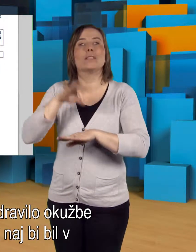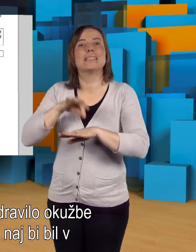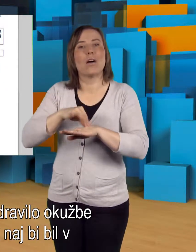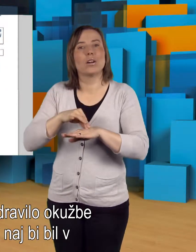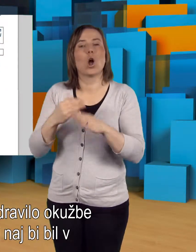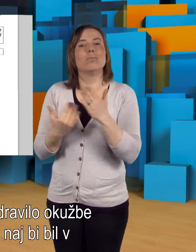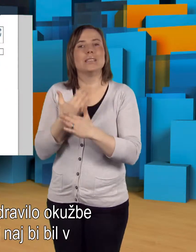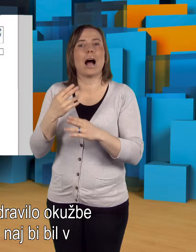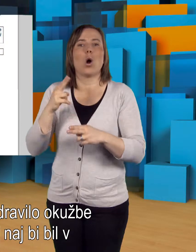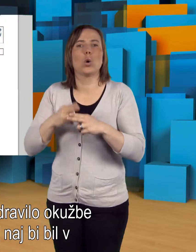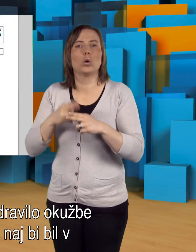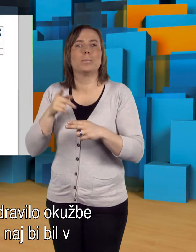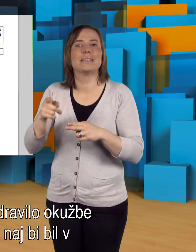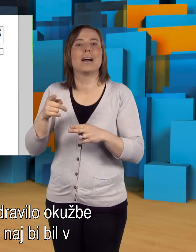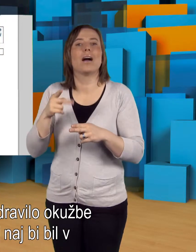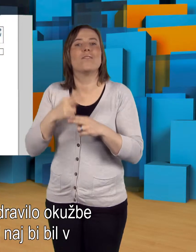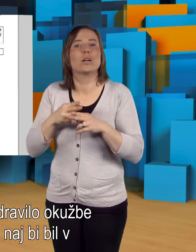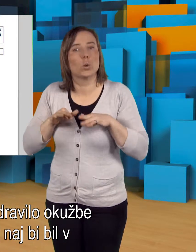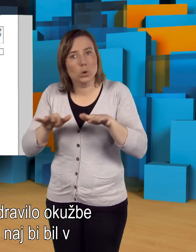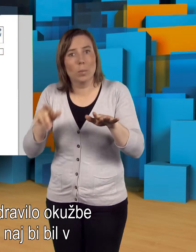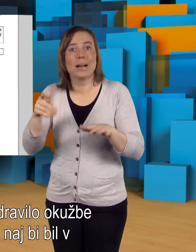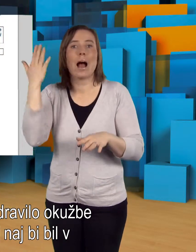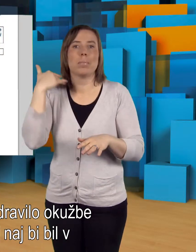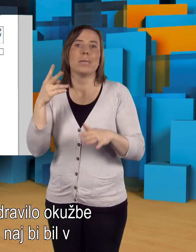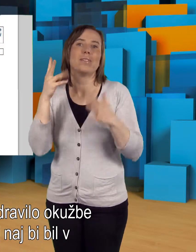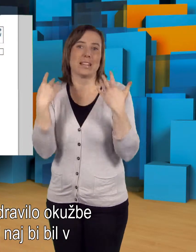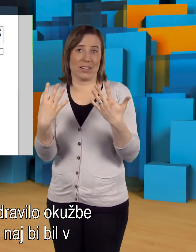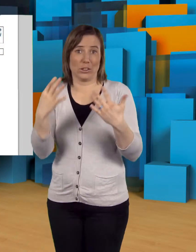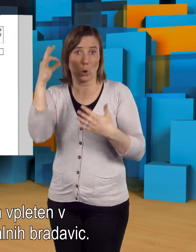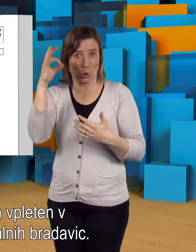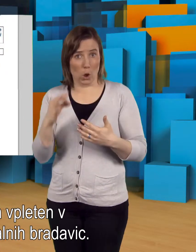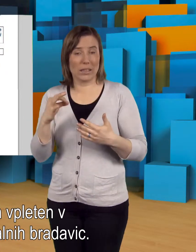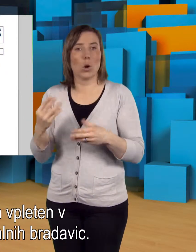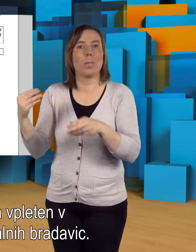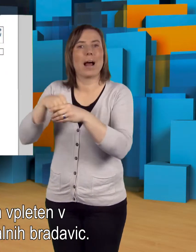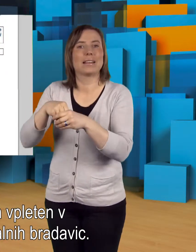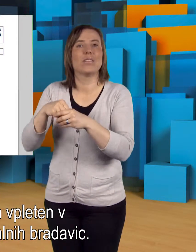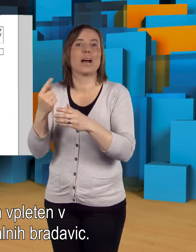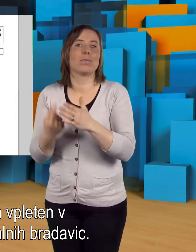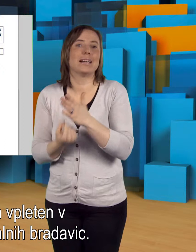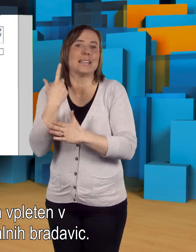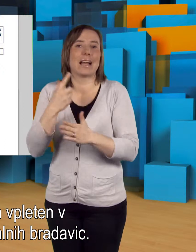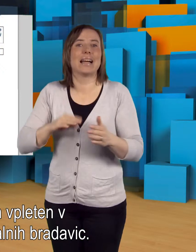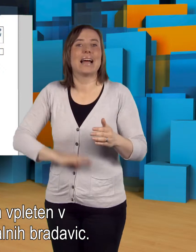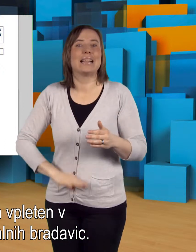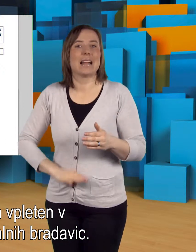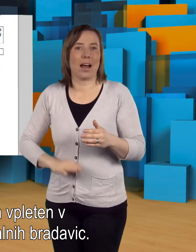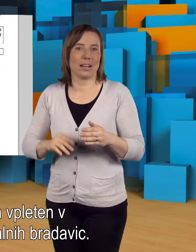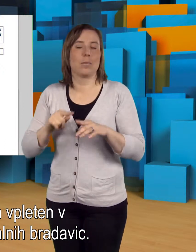zdravilo okušbe z virusom, ki naj bi bil v 90 odstotkih opleten v nastanek genitalnih bradevic.